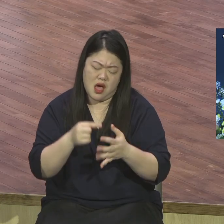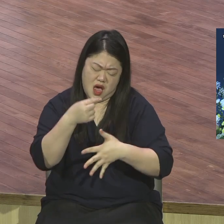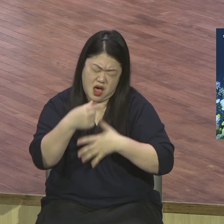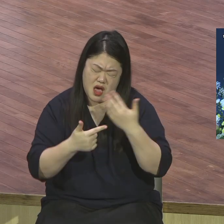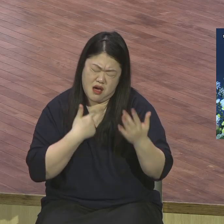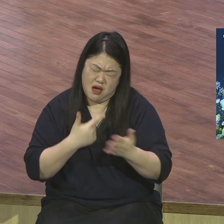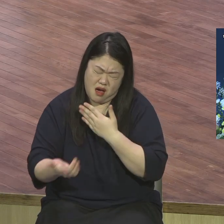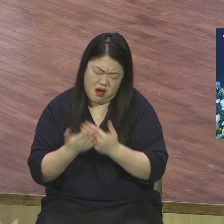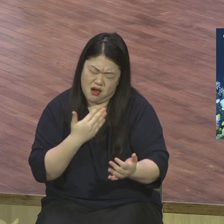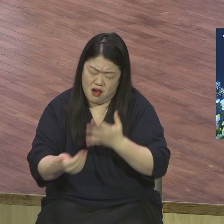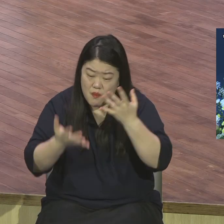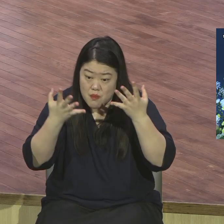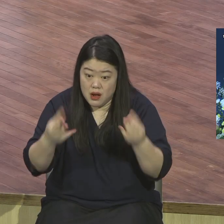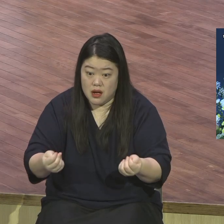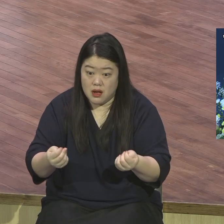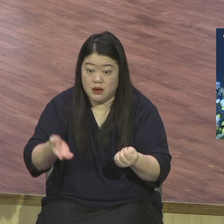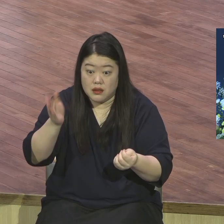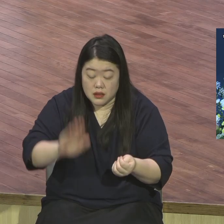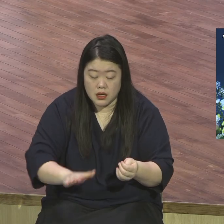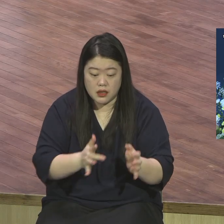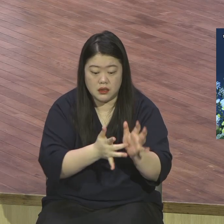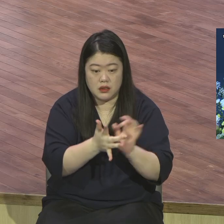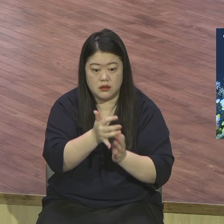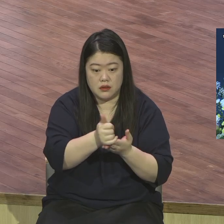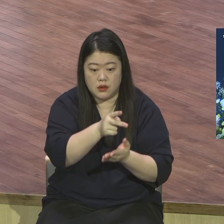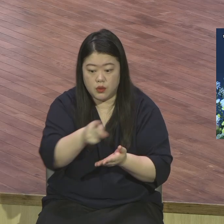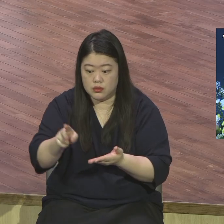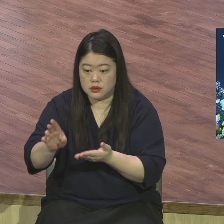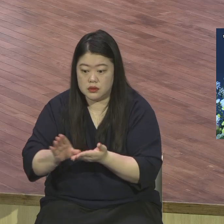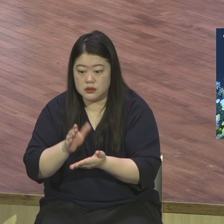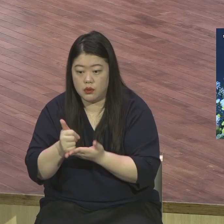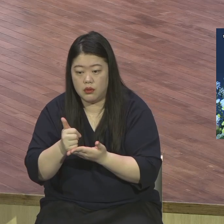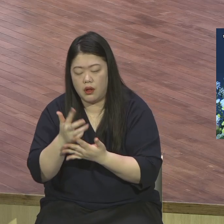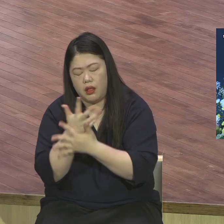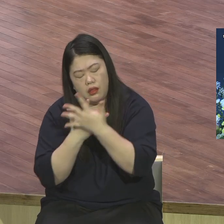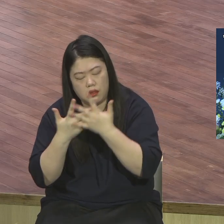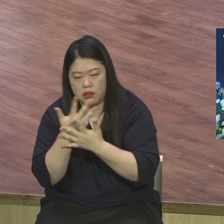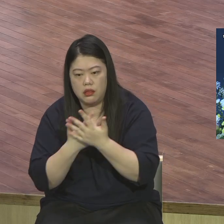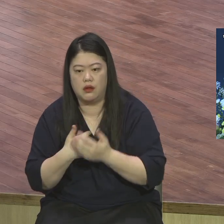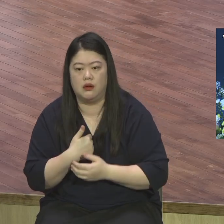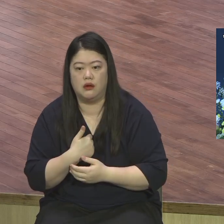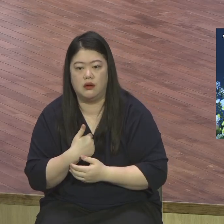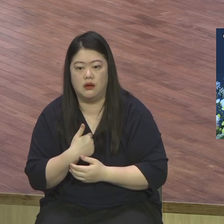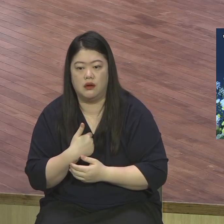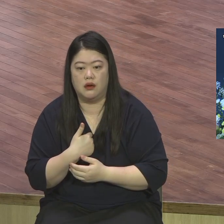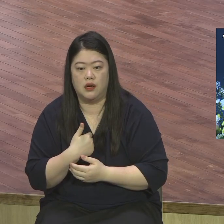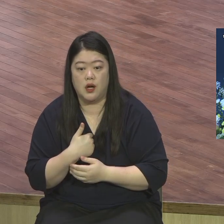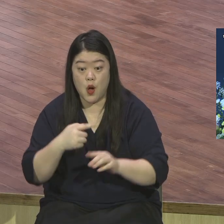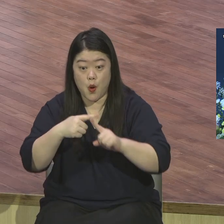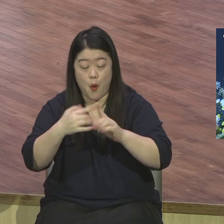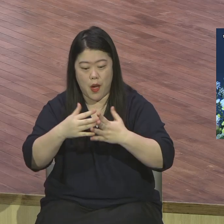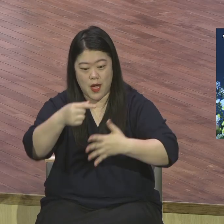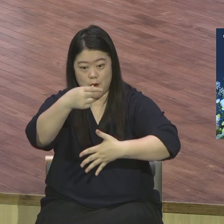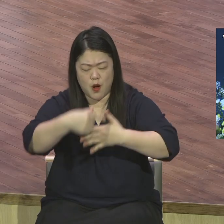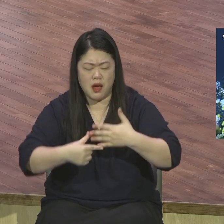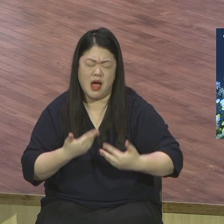썼습니다 그런데 내게 만족이 없었습니다 늘 공허했고 늘 불안했고 늘 힘들었고